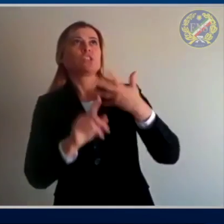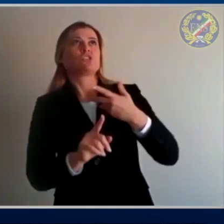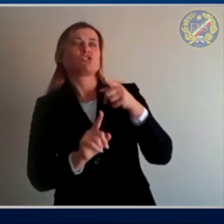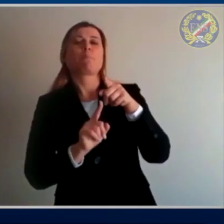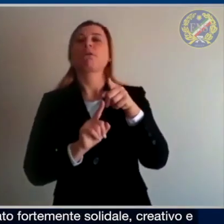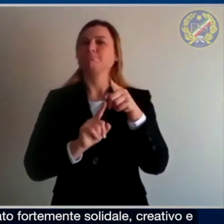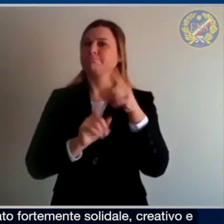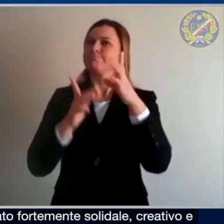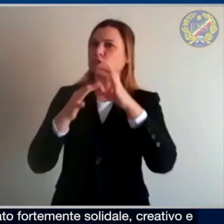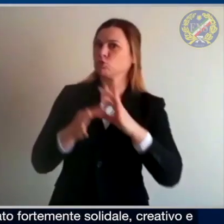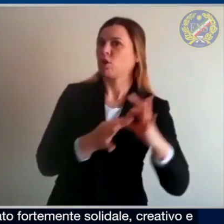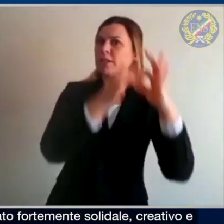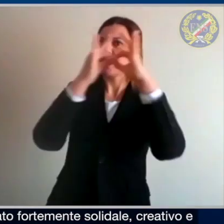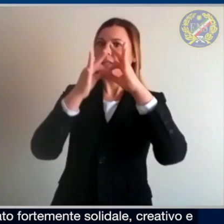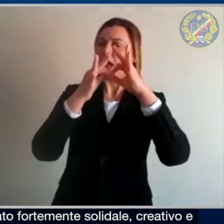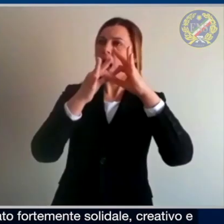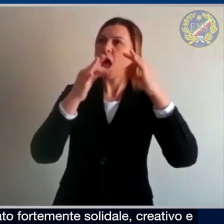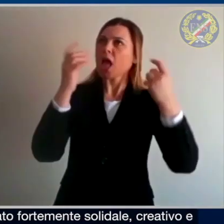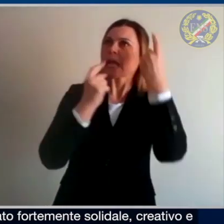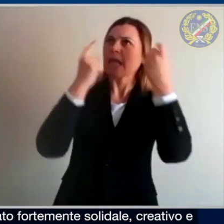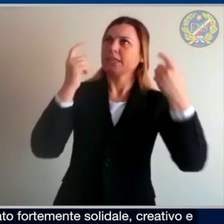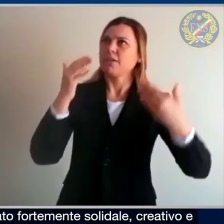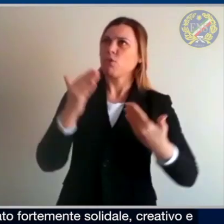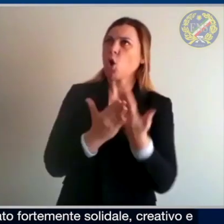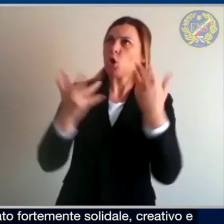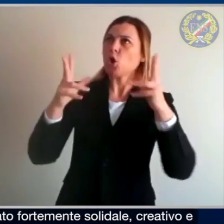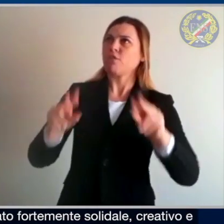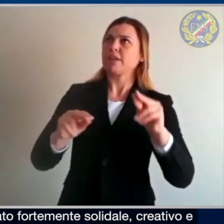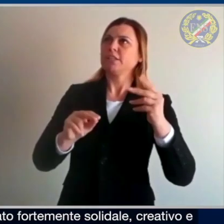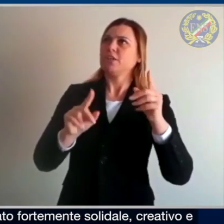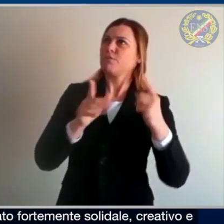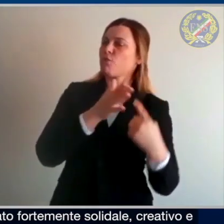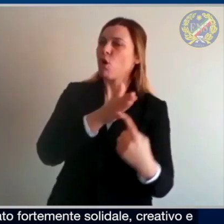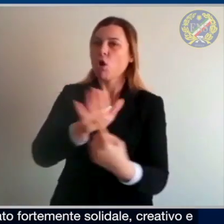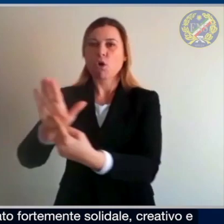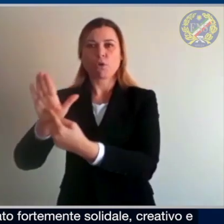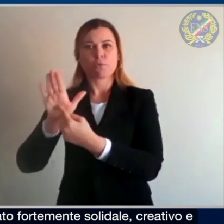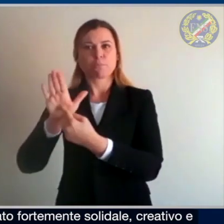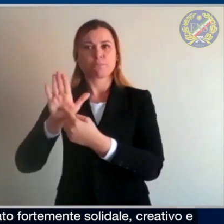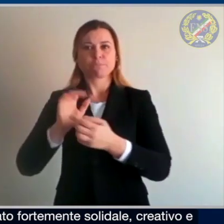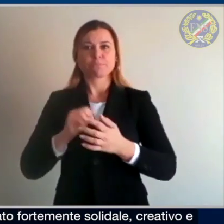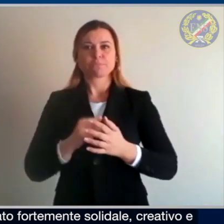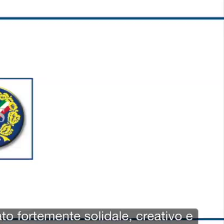'Italia in difficoltà, ma che mostra anche un lato fortemente solidale, creativo e innovativo. E lo faremo